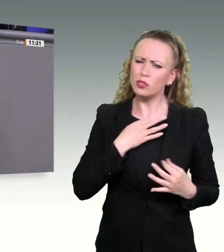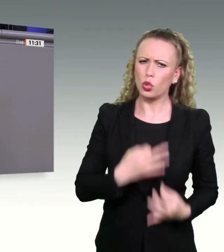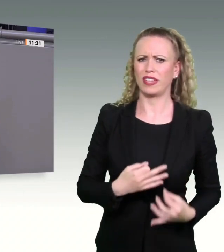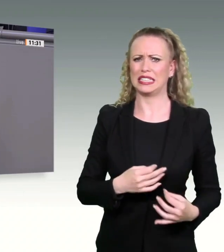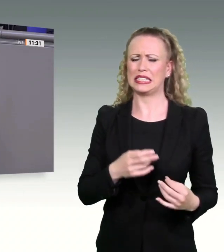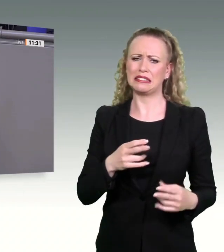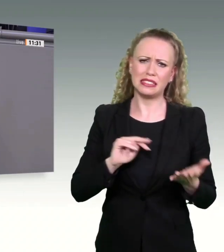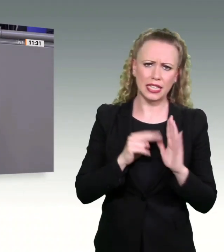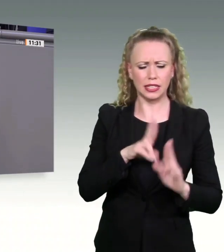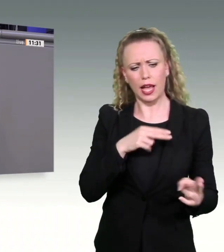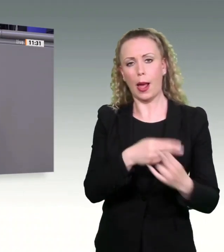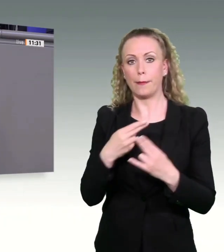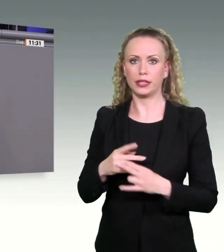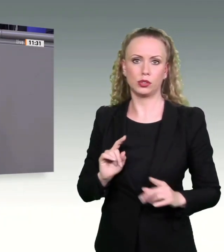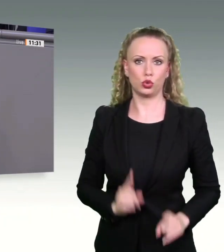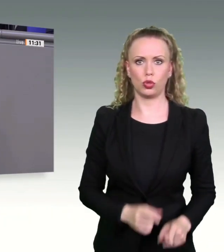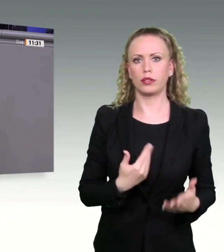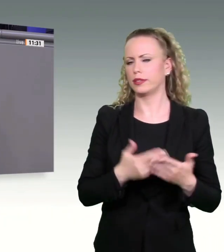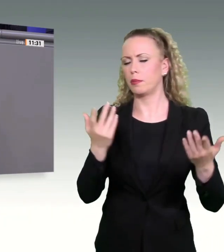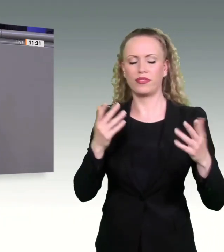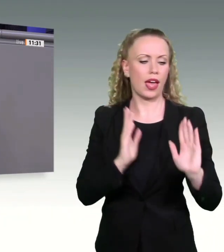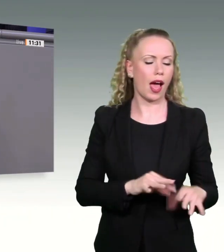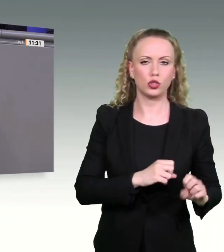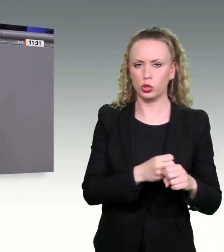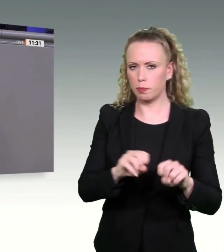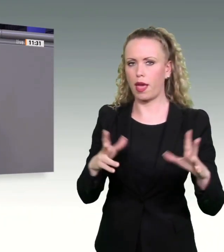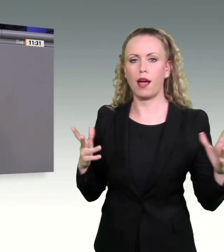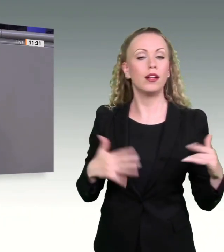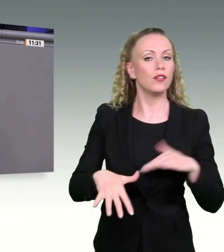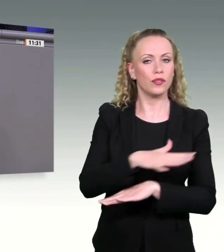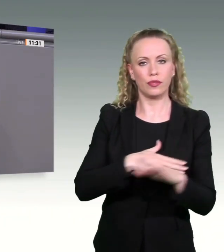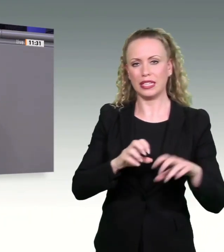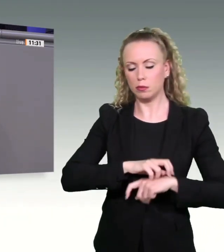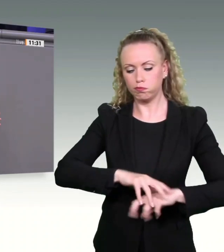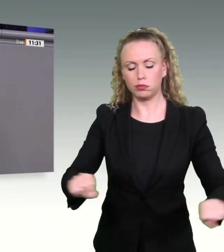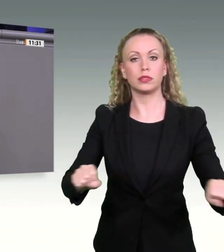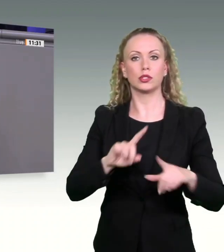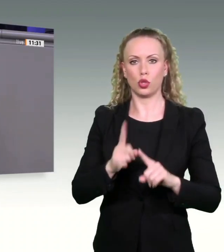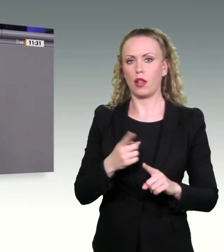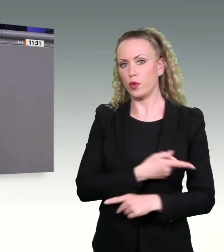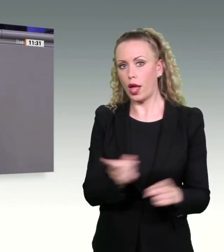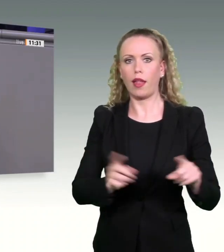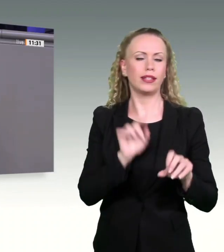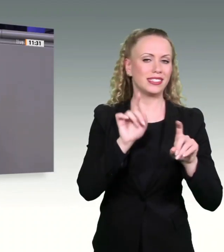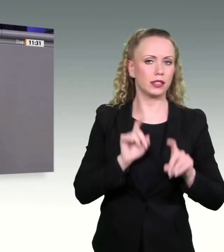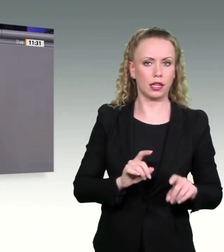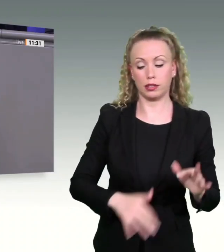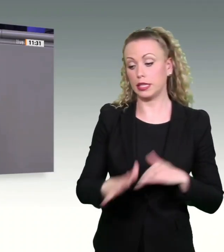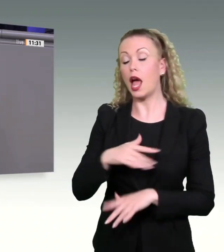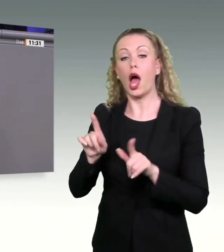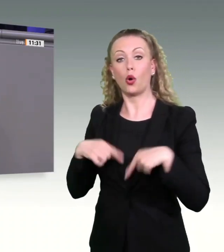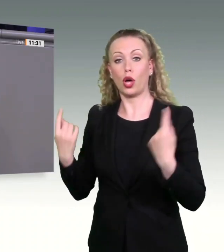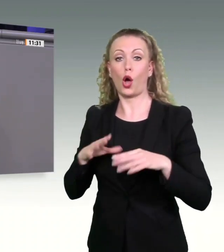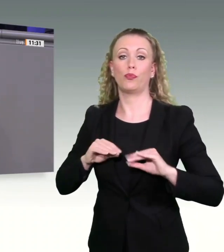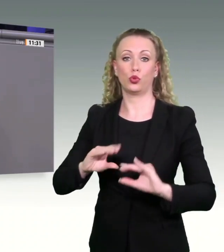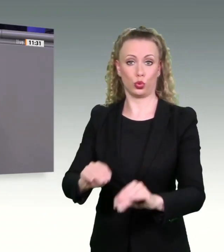flächenübergreifend und lange nutzbar sind und zentral zugänglich. Das Raumordnungsgesetz wird modernisieren und